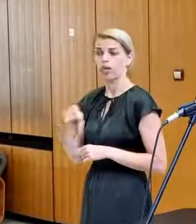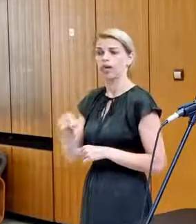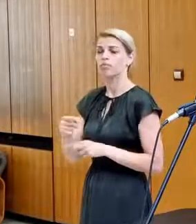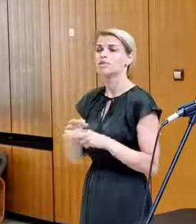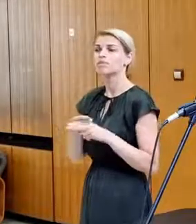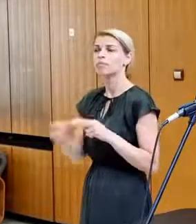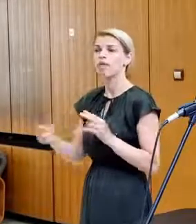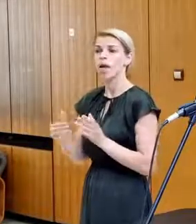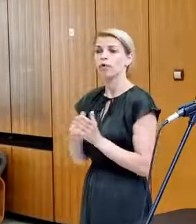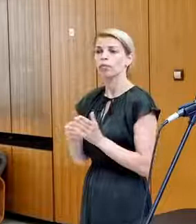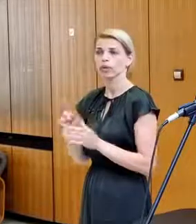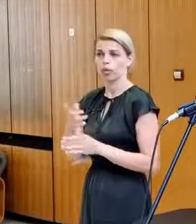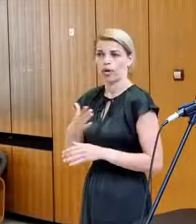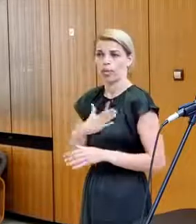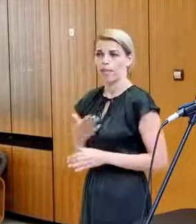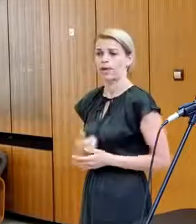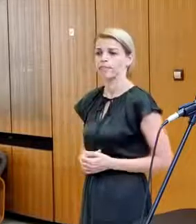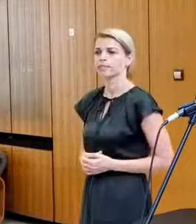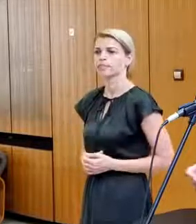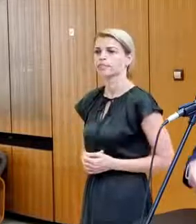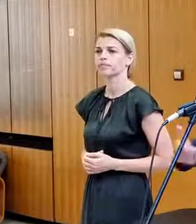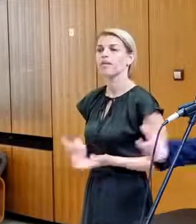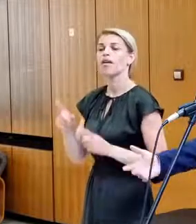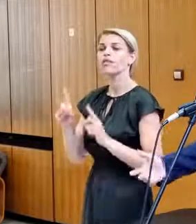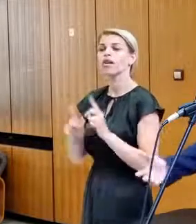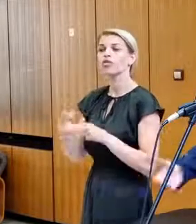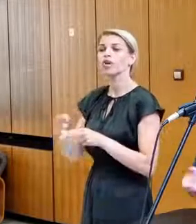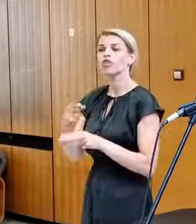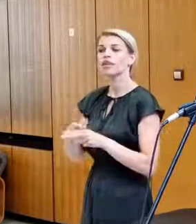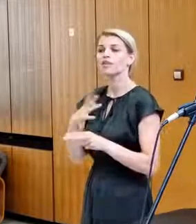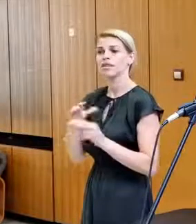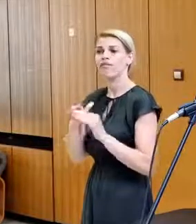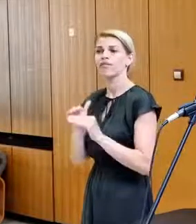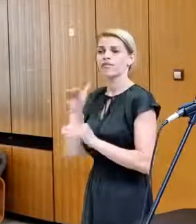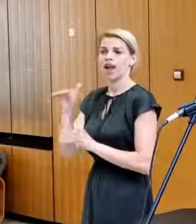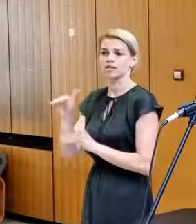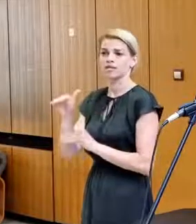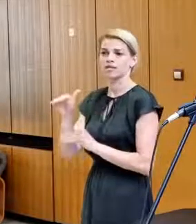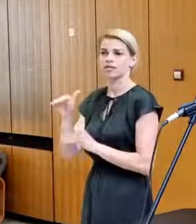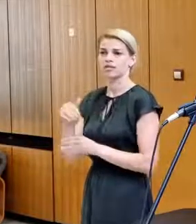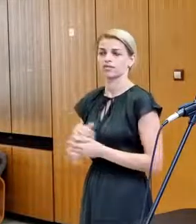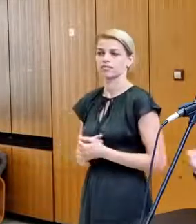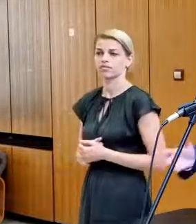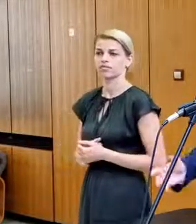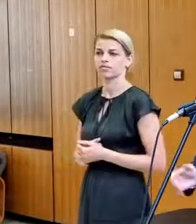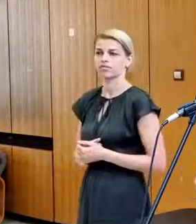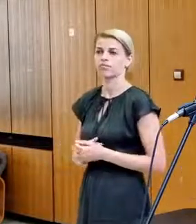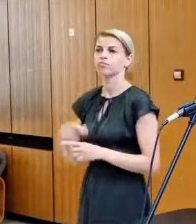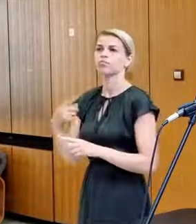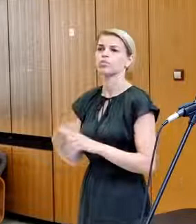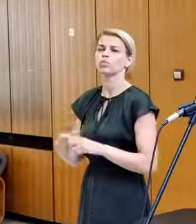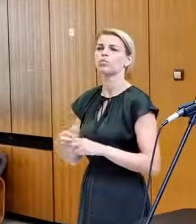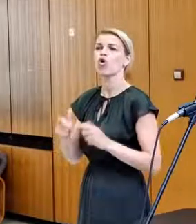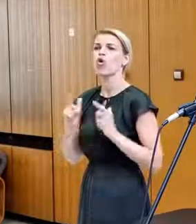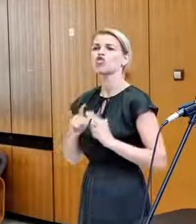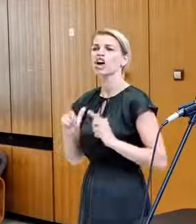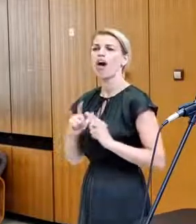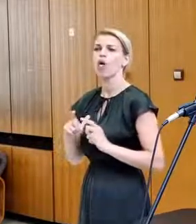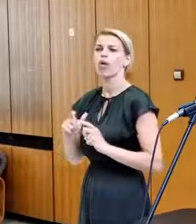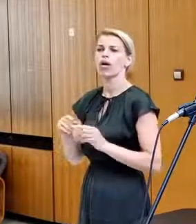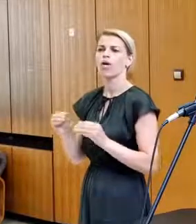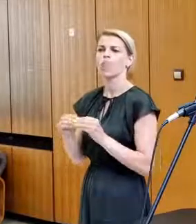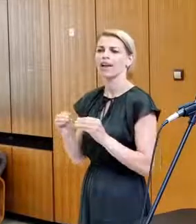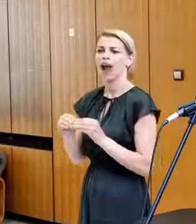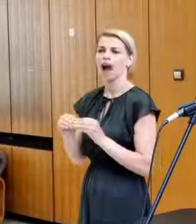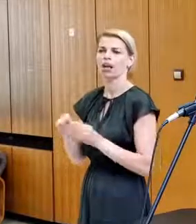tie potreby, ktoré máme. Niektoré krajiny chcú ísť nad rámec, počakávajú brigádu, aliančných jednotiek